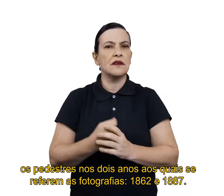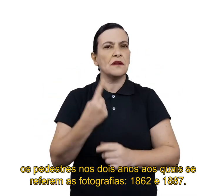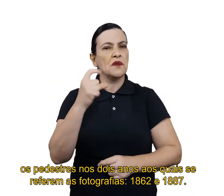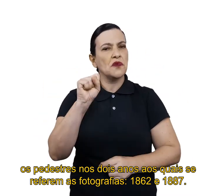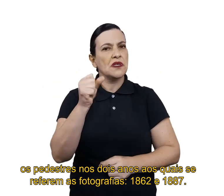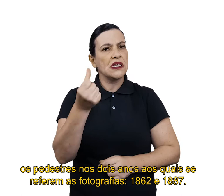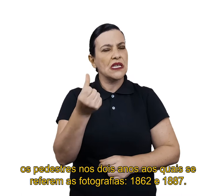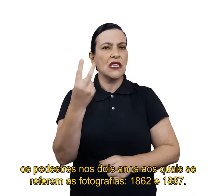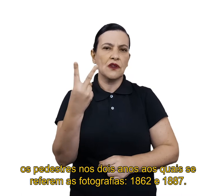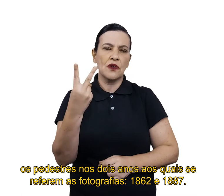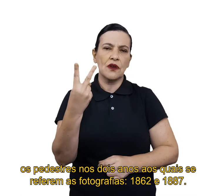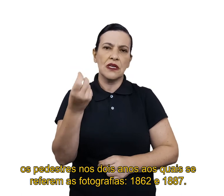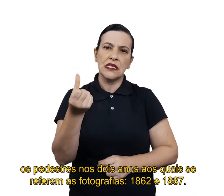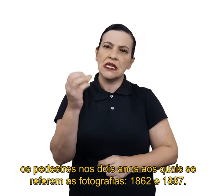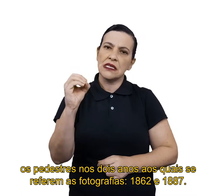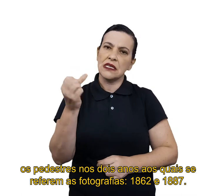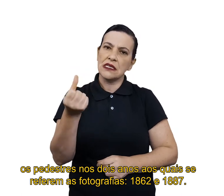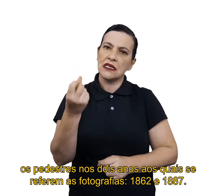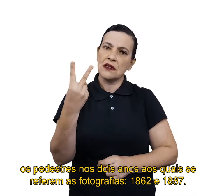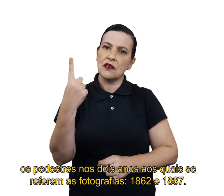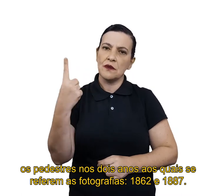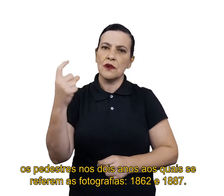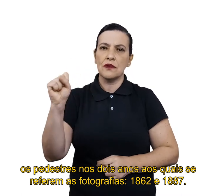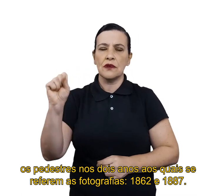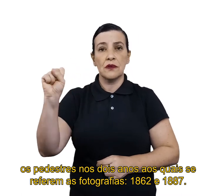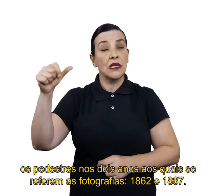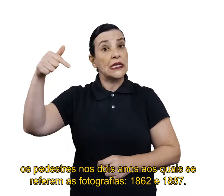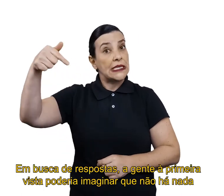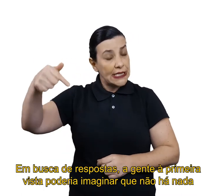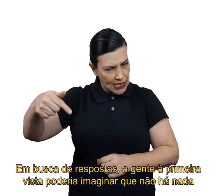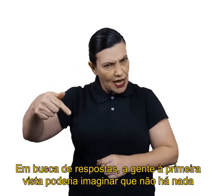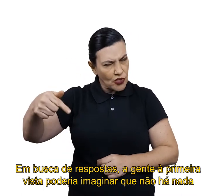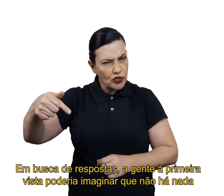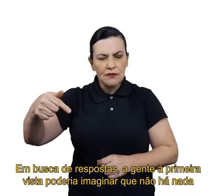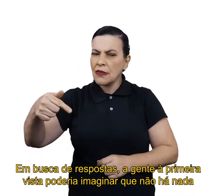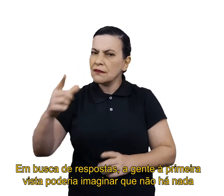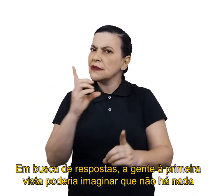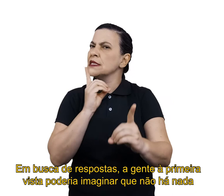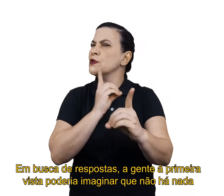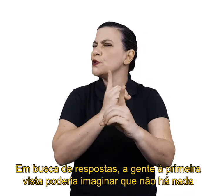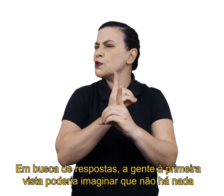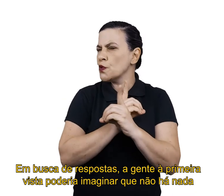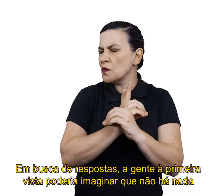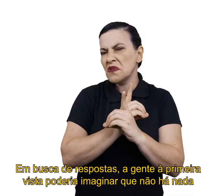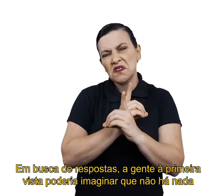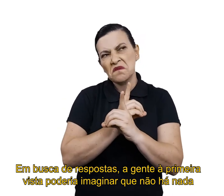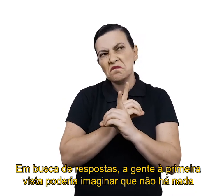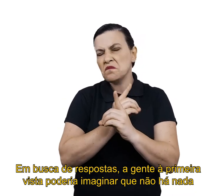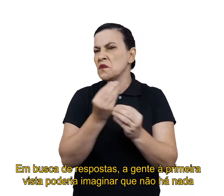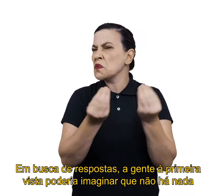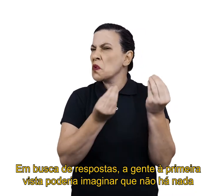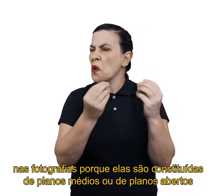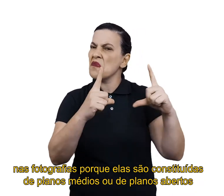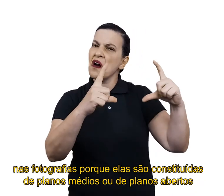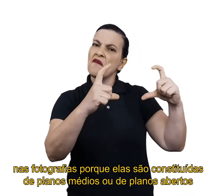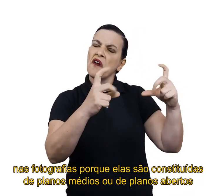1862, 6062, 1887. Em busca de respostas, gente poderia, à primeira vista, imaginar que